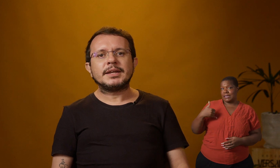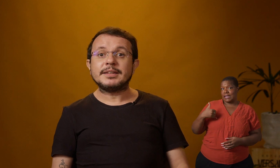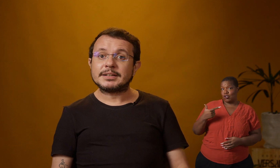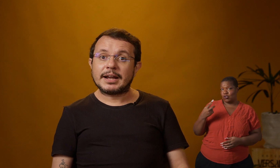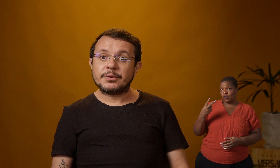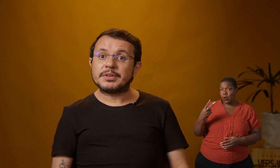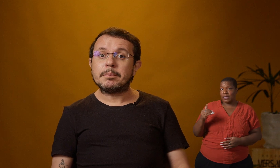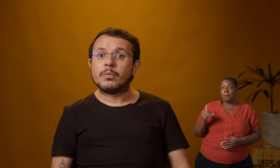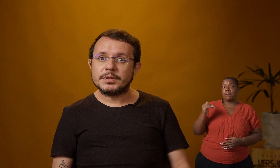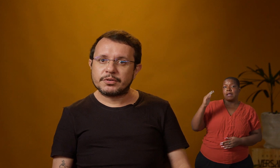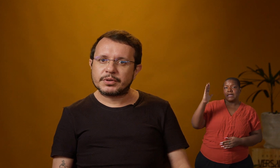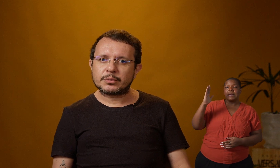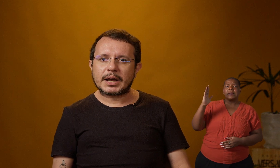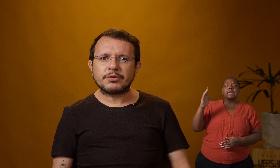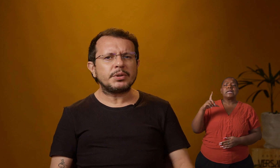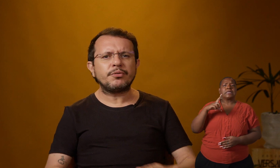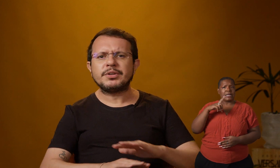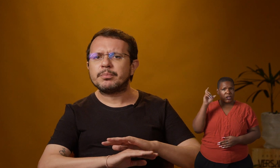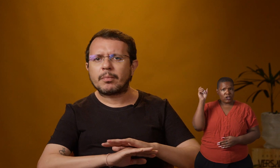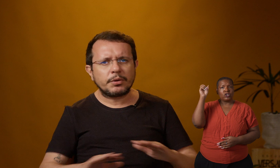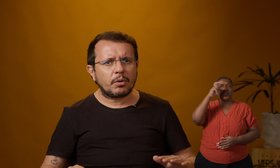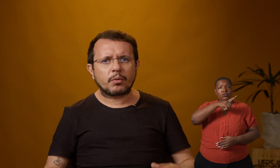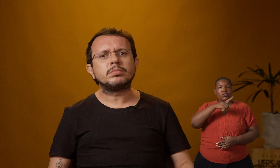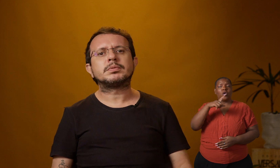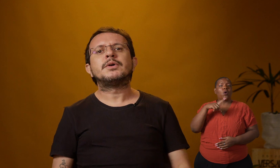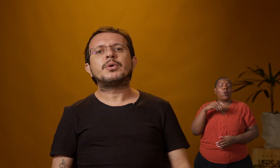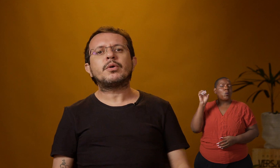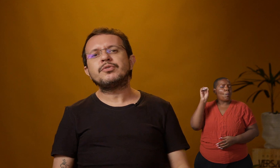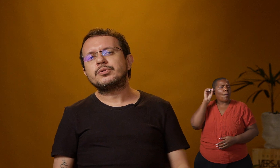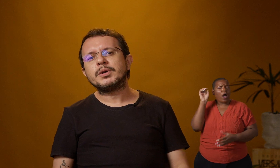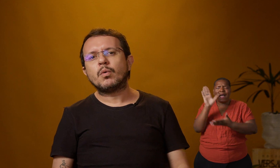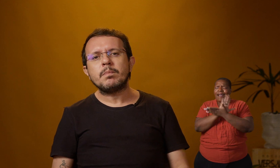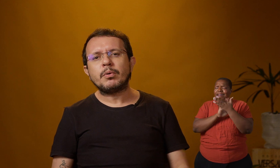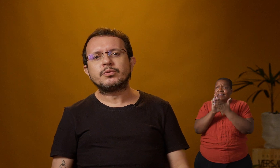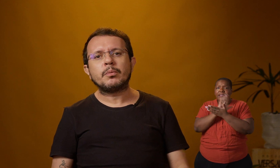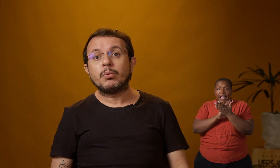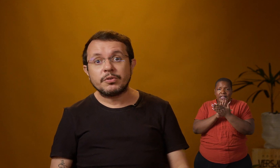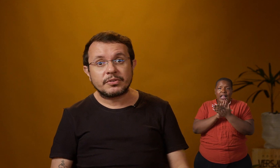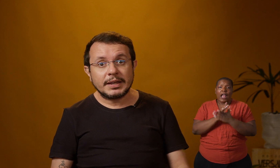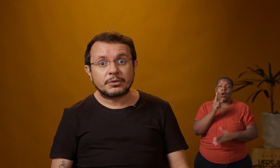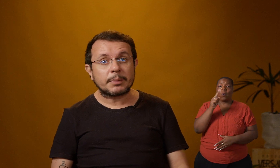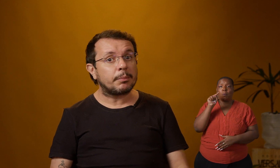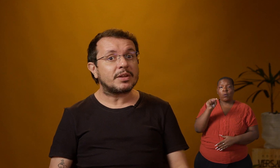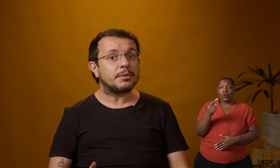que declararam ter muita dificuldade ou não ouvir de modo algum, o que constitui 1,1% da população